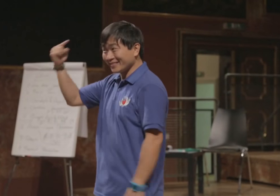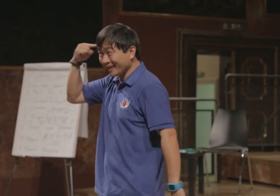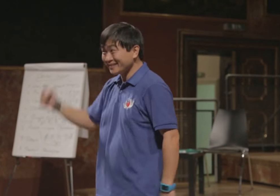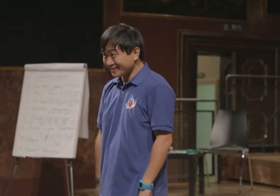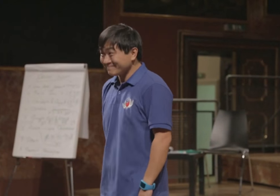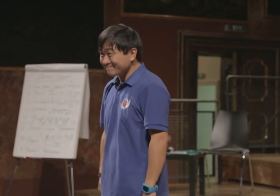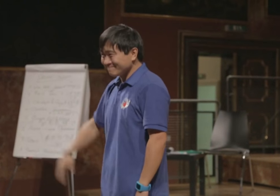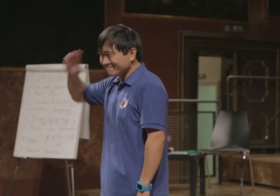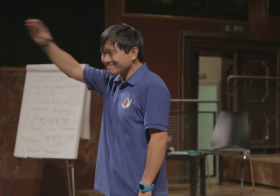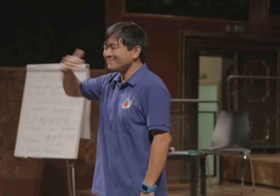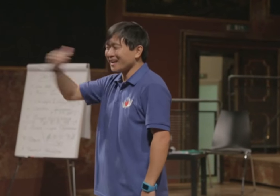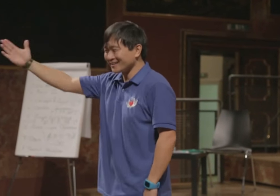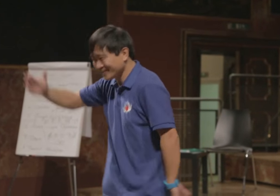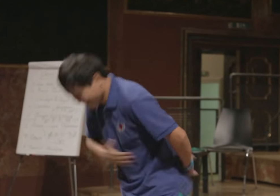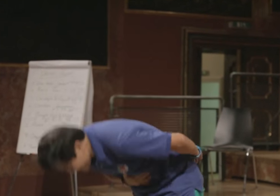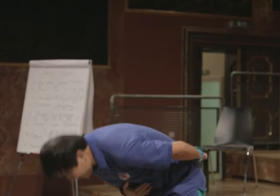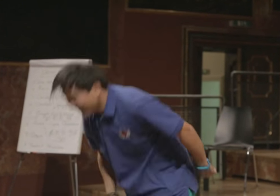Und bitte vergesst nicht die Umwelt. Danke.